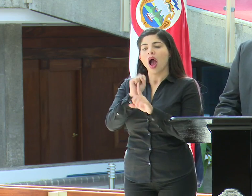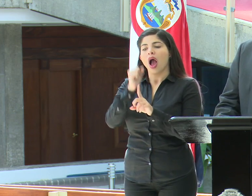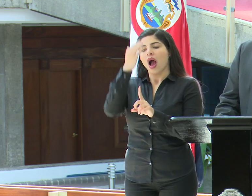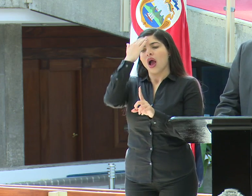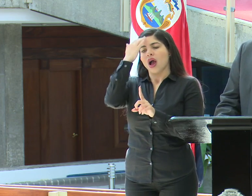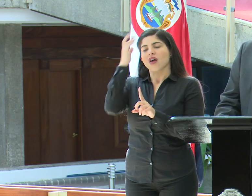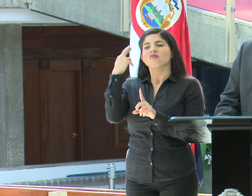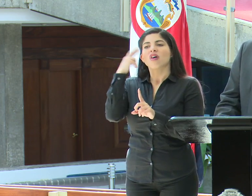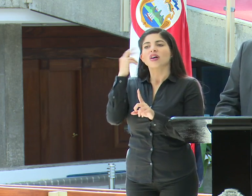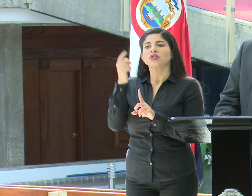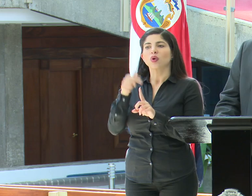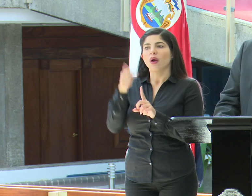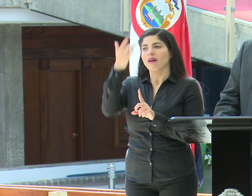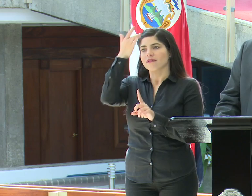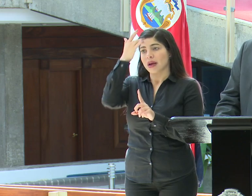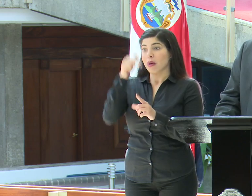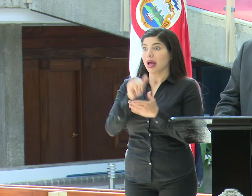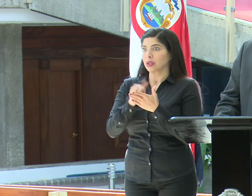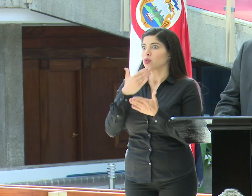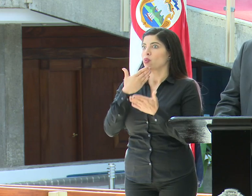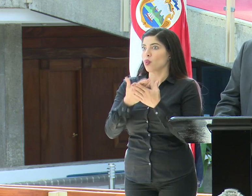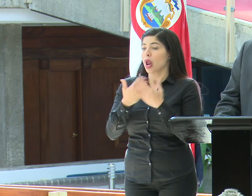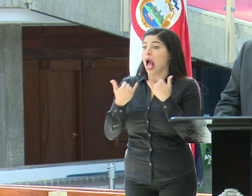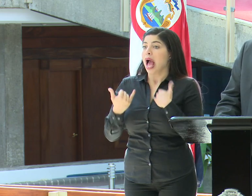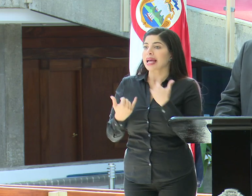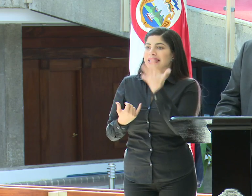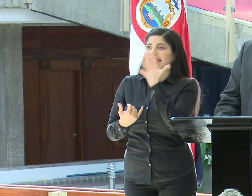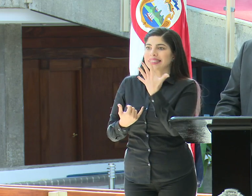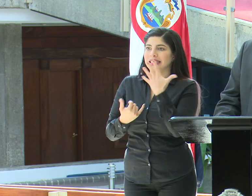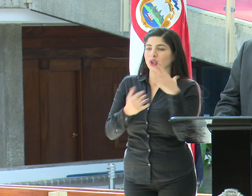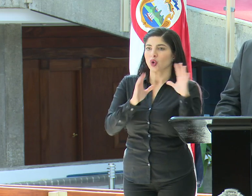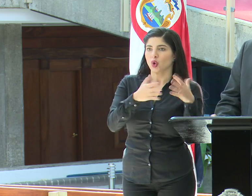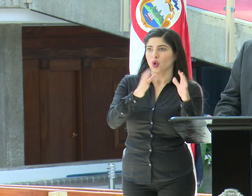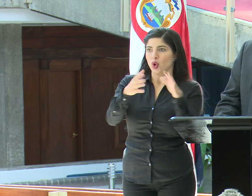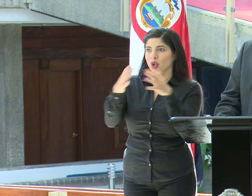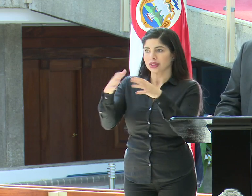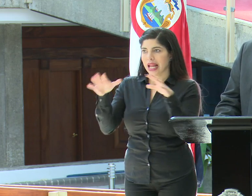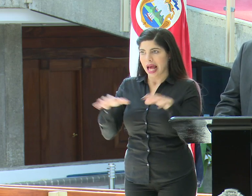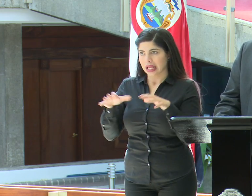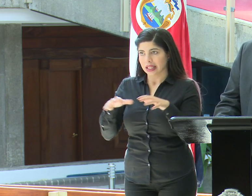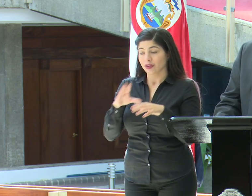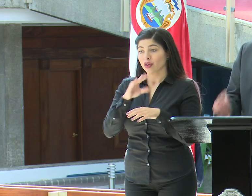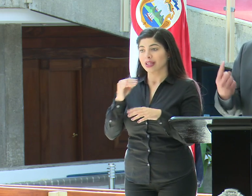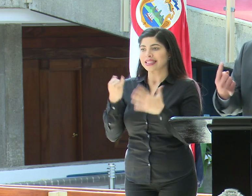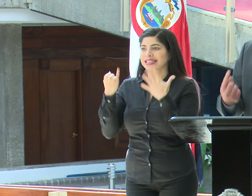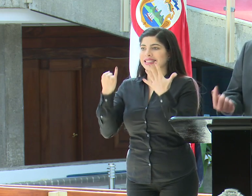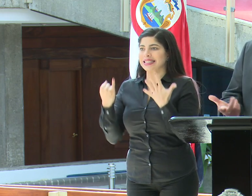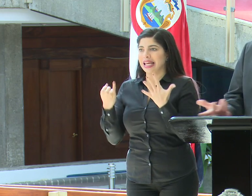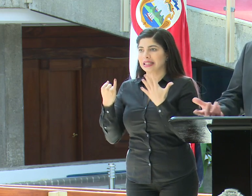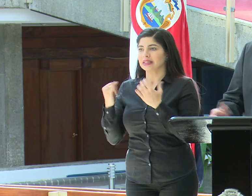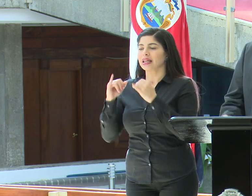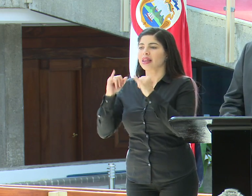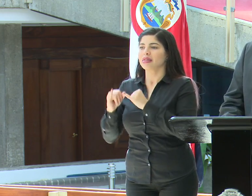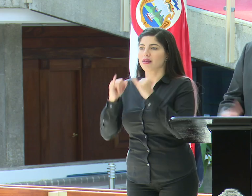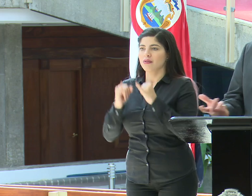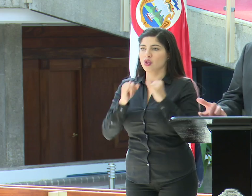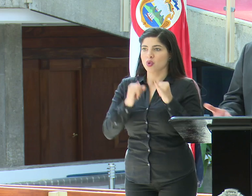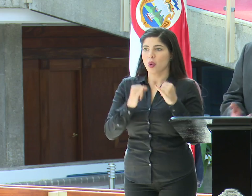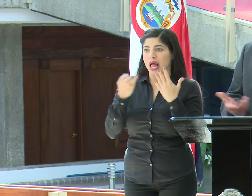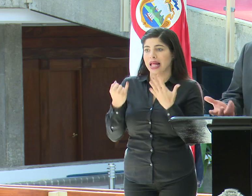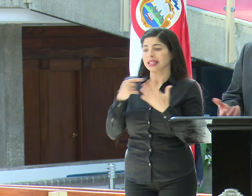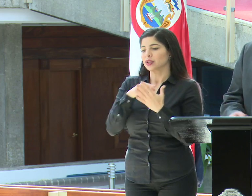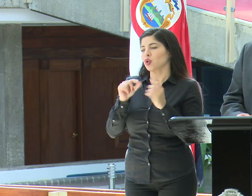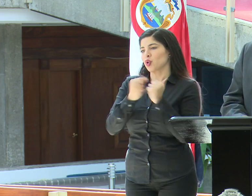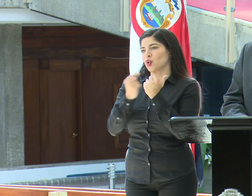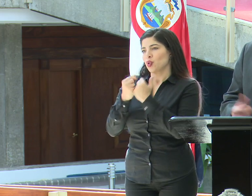que eso es una buena cosa, ¿verdad? En este momento tenemos cinco clústeres activos y seis grupos de personas que son individuales, que hasta este momento no